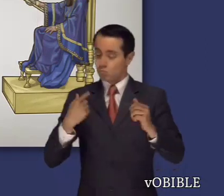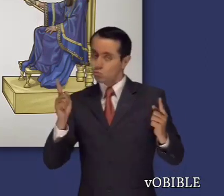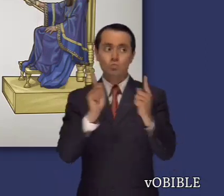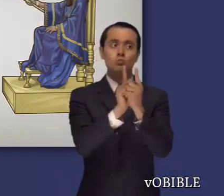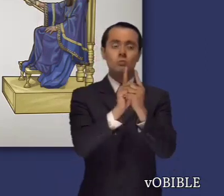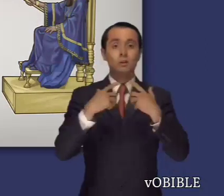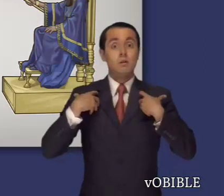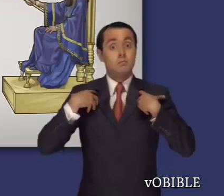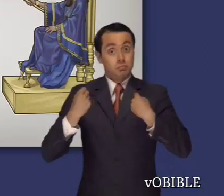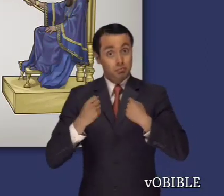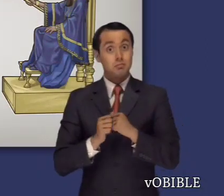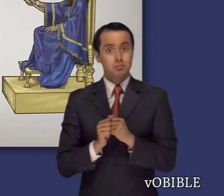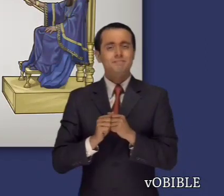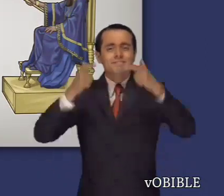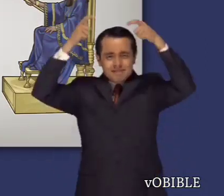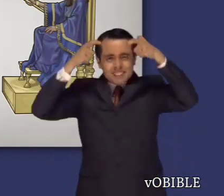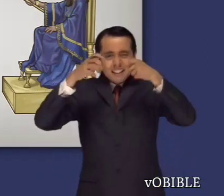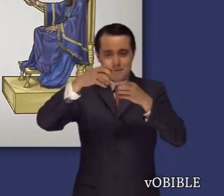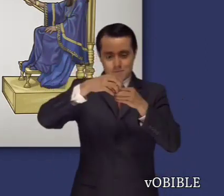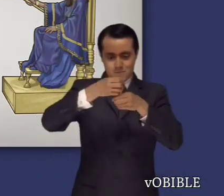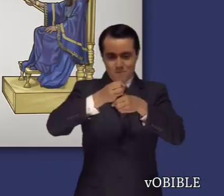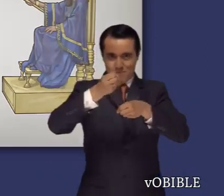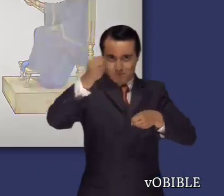extendía el cetro de oro, se le perdonaba la vida.